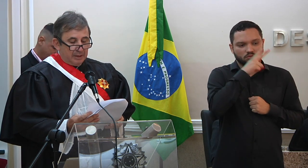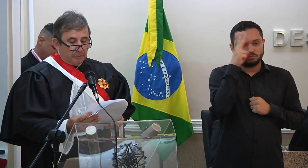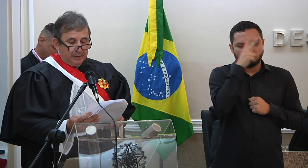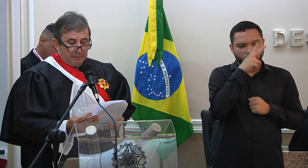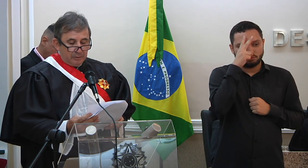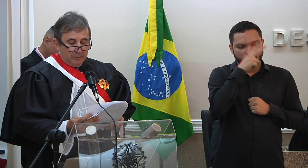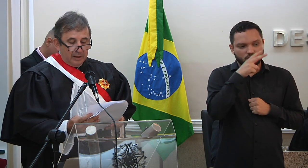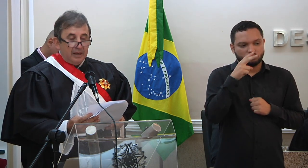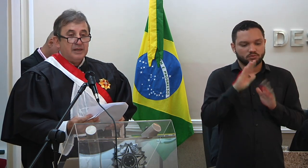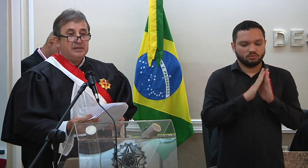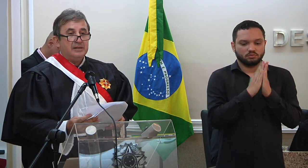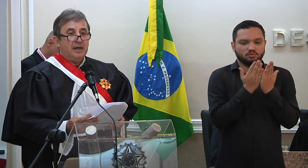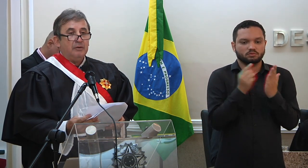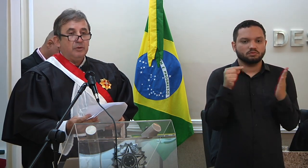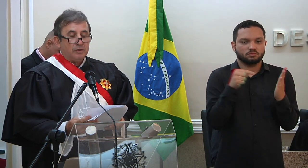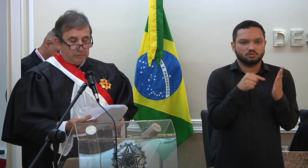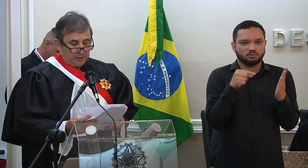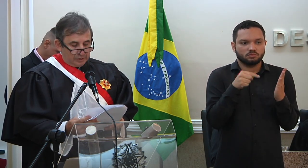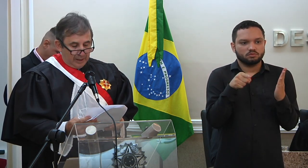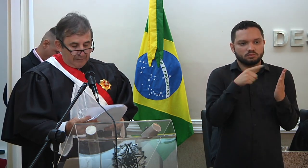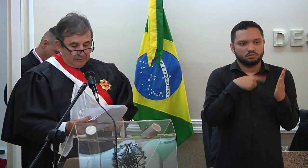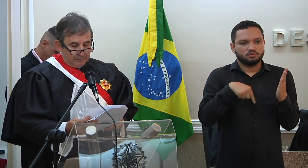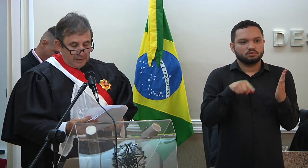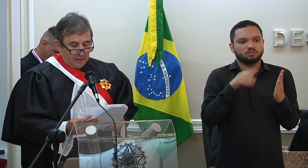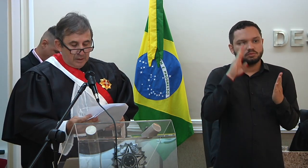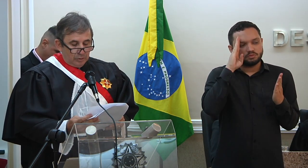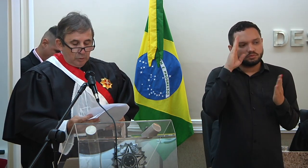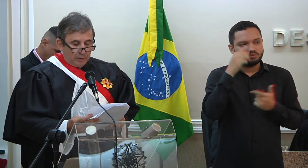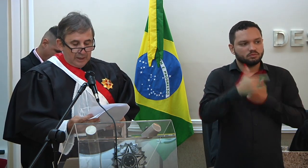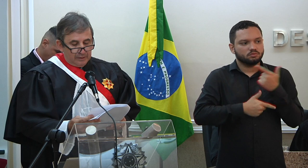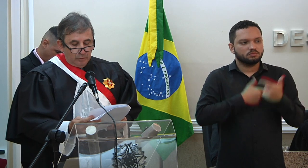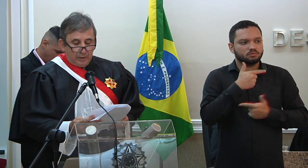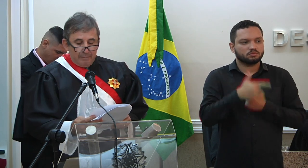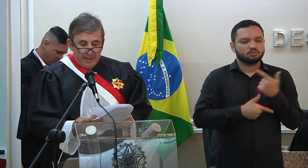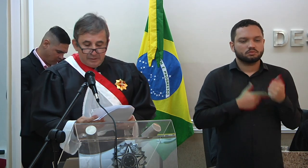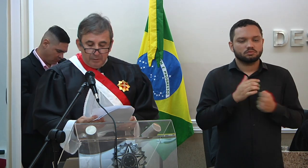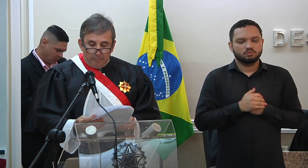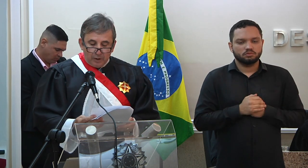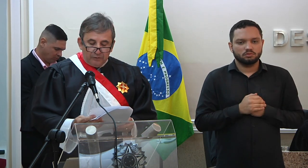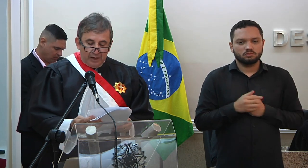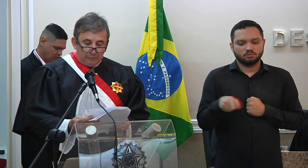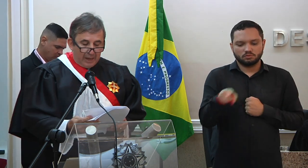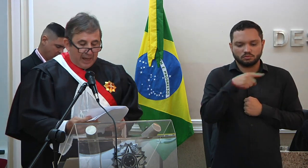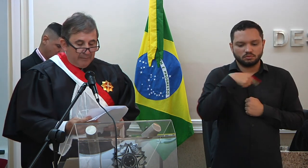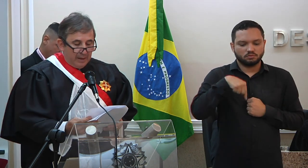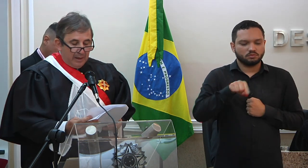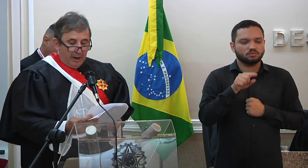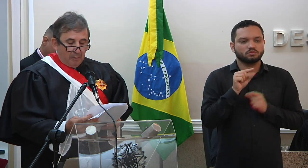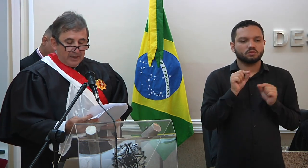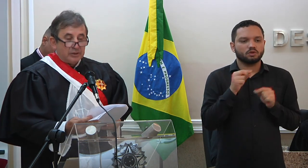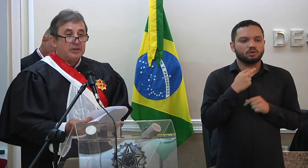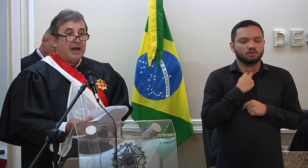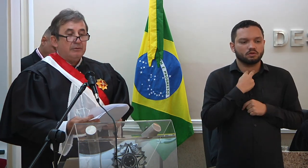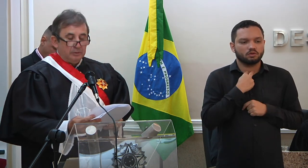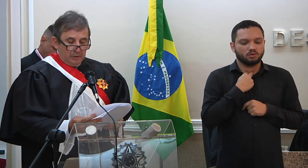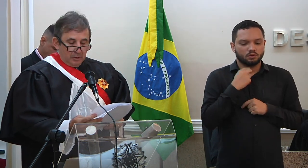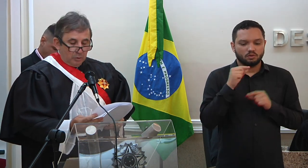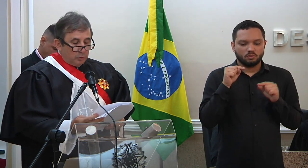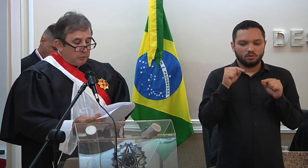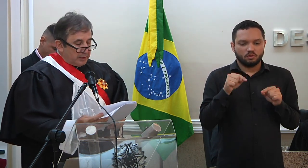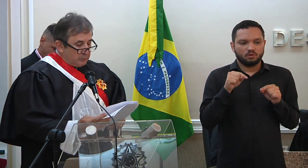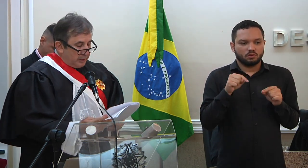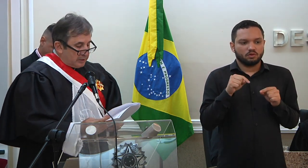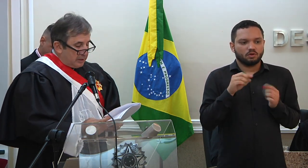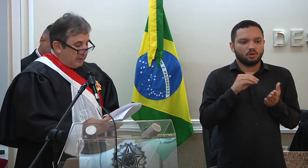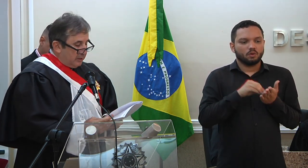o ensinamento bíblico, esse é o nosso mistério. Nunca, nunca mesmo pode faltar ao magistrado